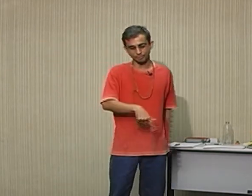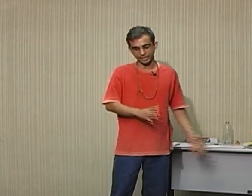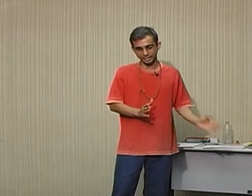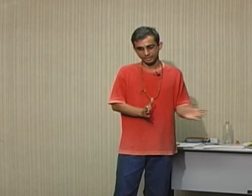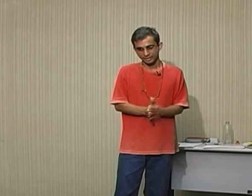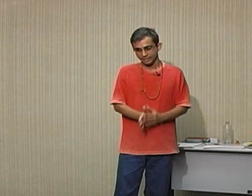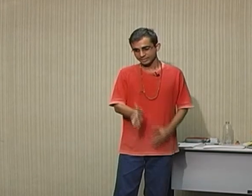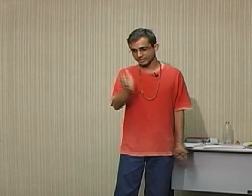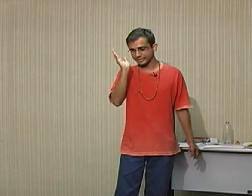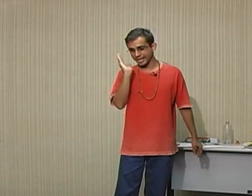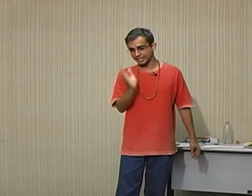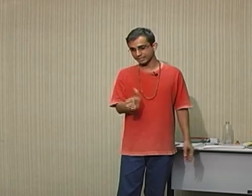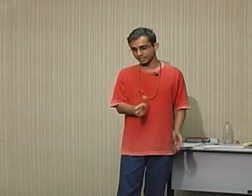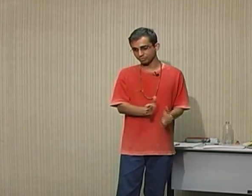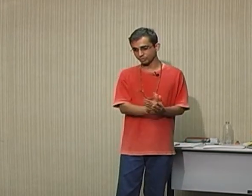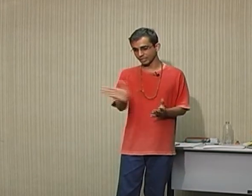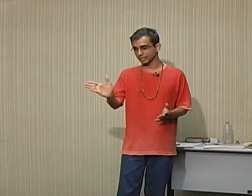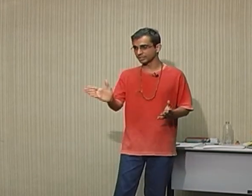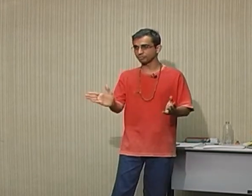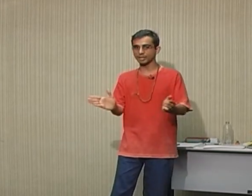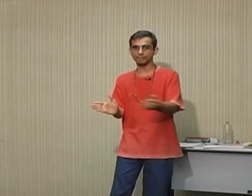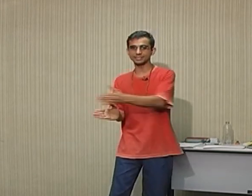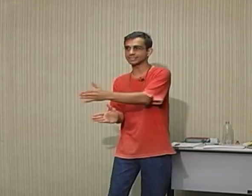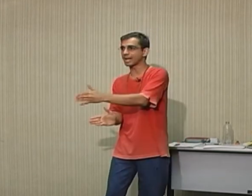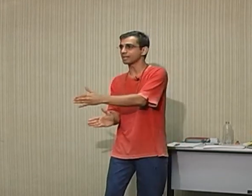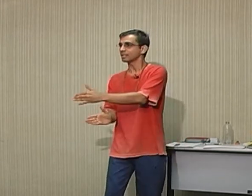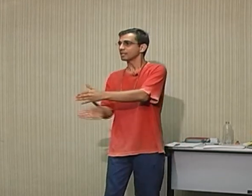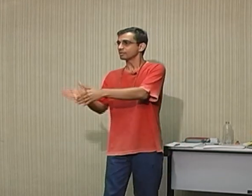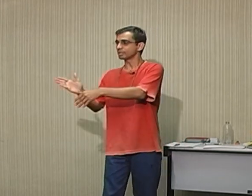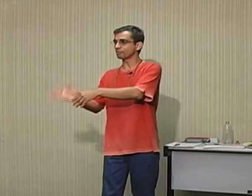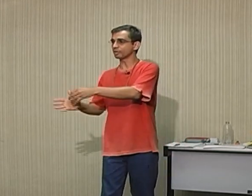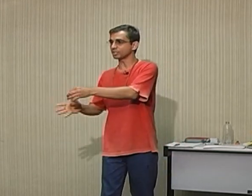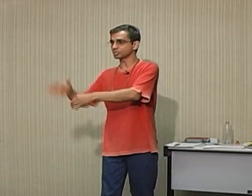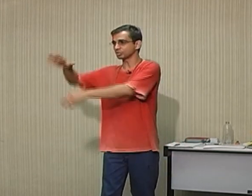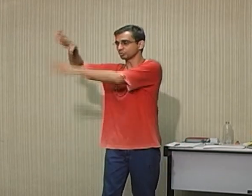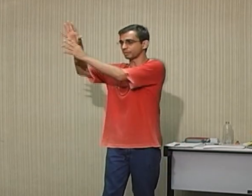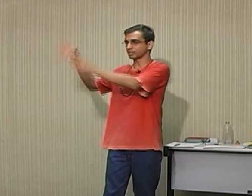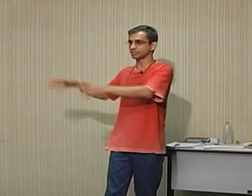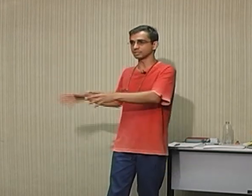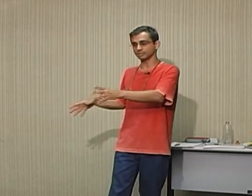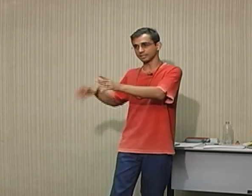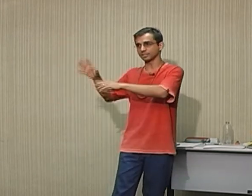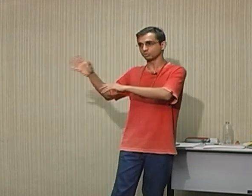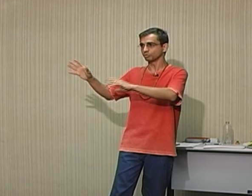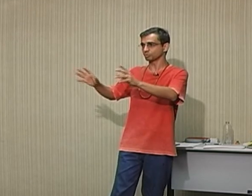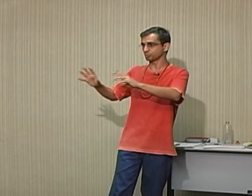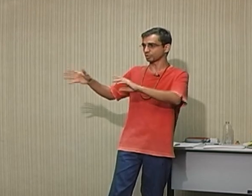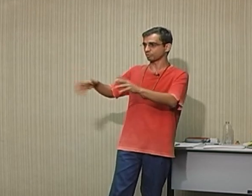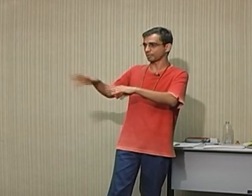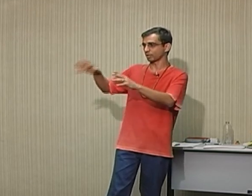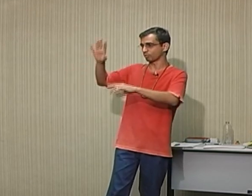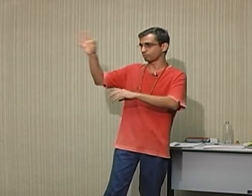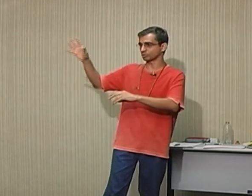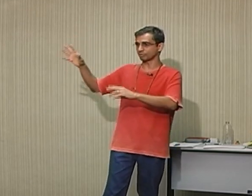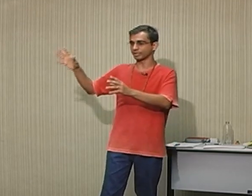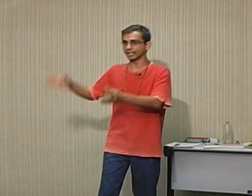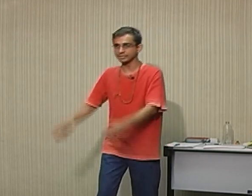Penha, você segue aqui, vira ali, vai passar na frente do prédio da Sedu, vamos supor que eu vou pegar algum ponto de referência,